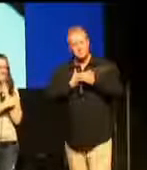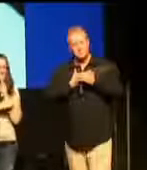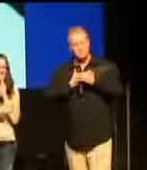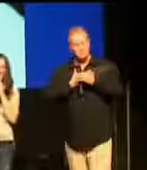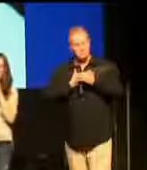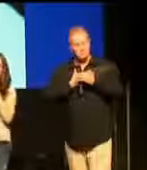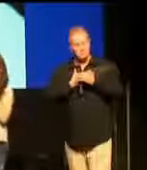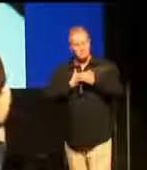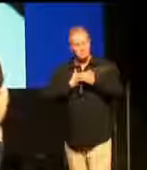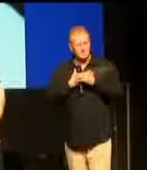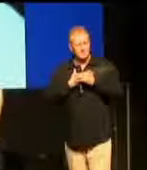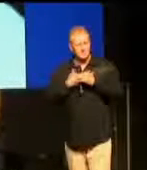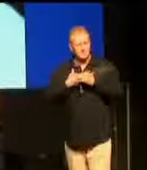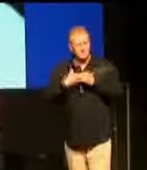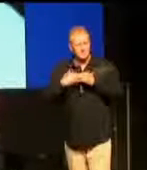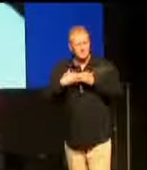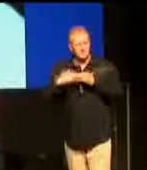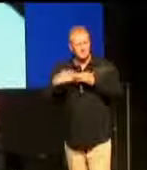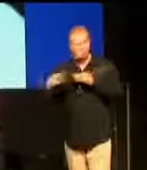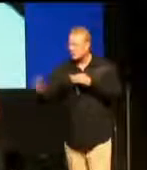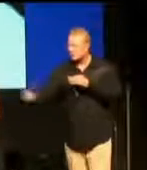Ich werde nicht einschlafen.